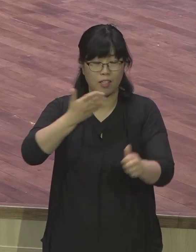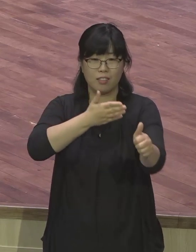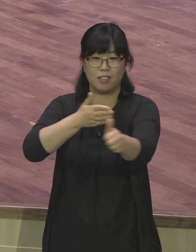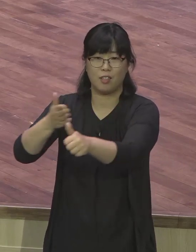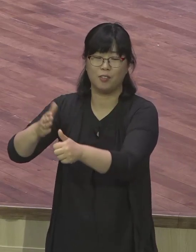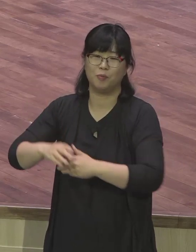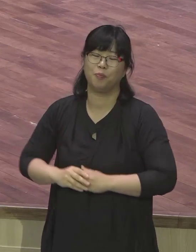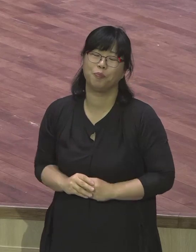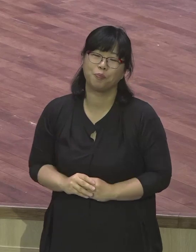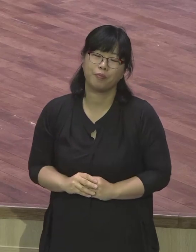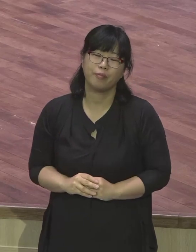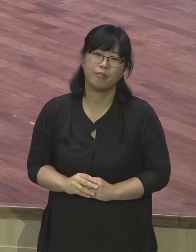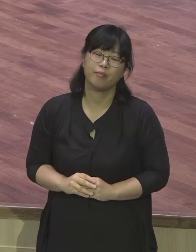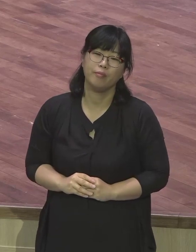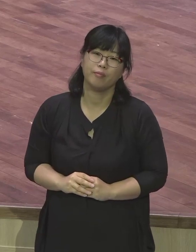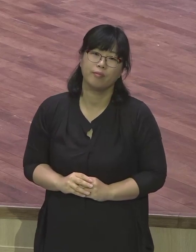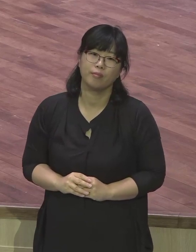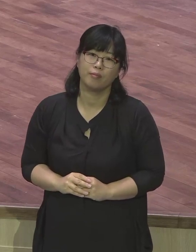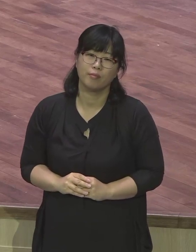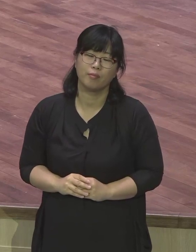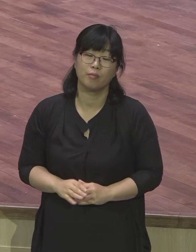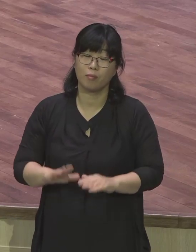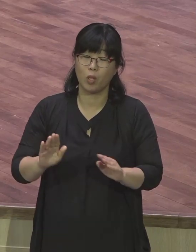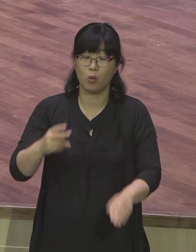말씀하고 있습니다 디모데우소 2장 1절 말씀에